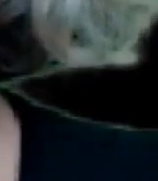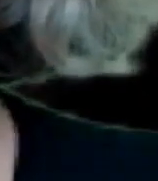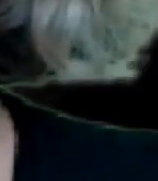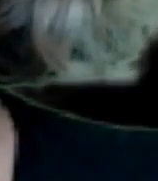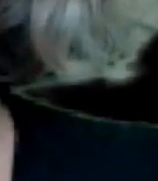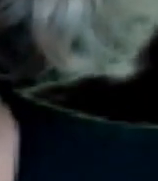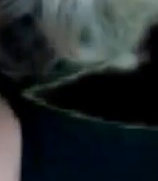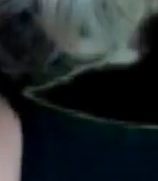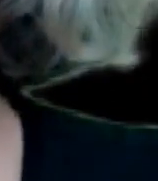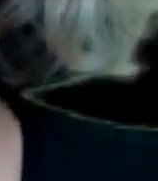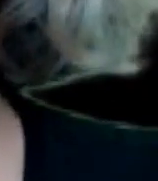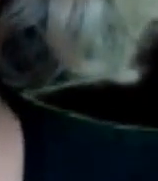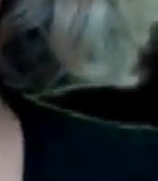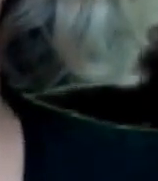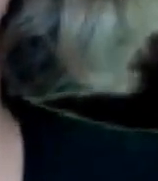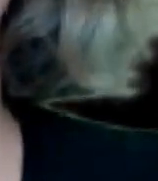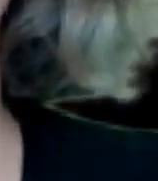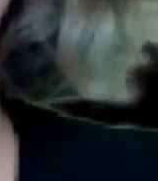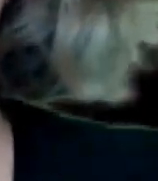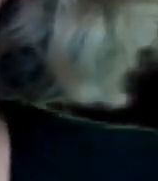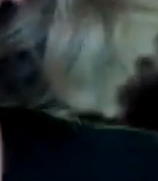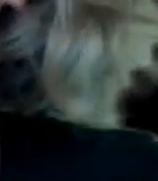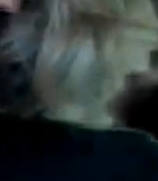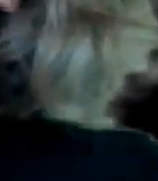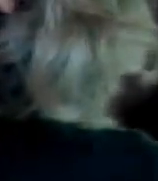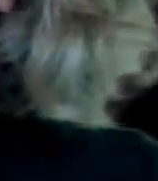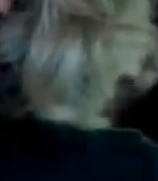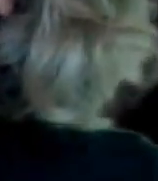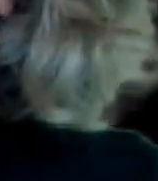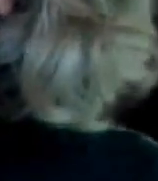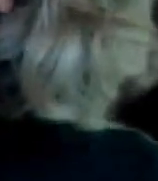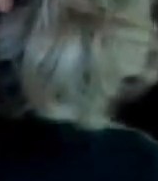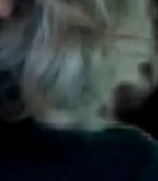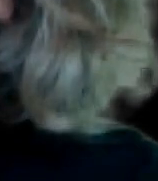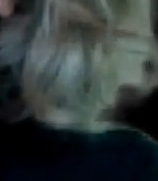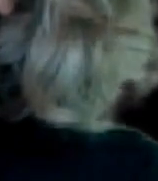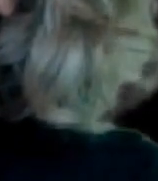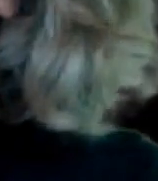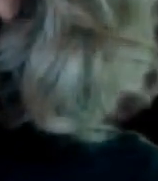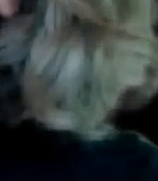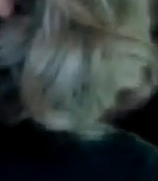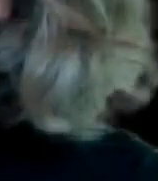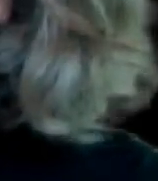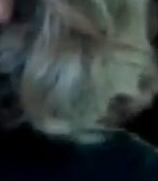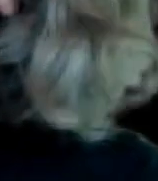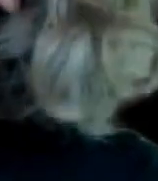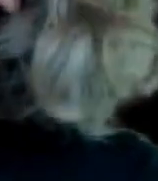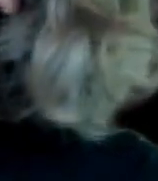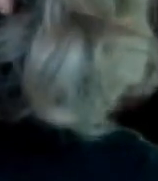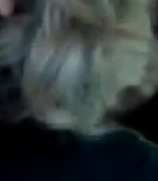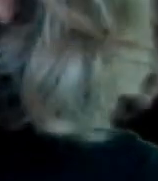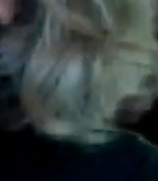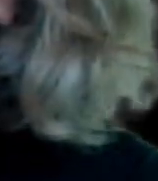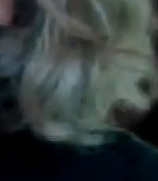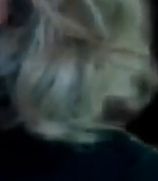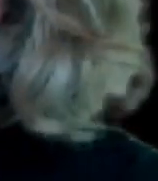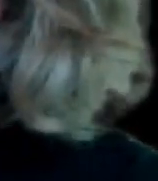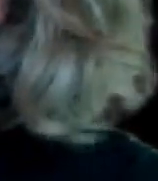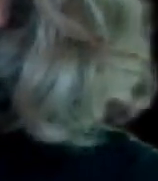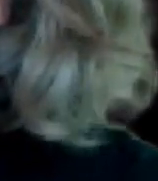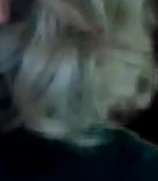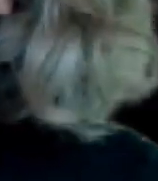Esperemos que sí Esperemos que sí Que sí puedas entrar Ya nos darás la noticia De que sí te aceptaron De que sí te van a dar La